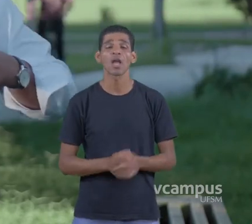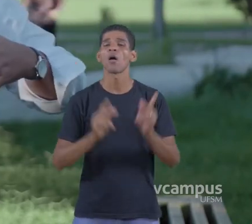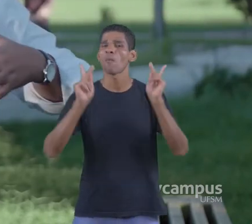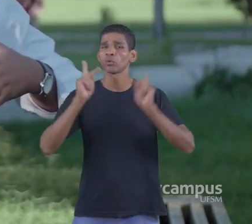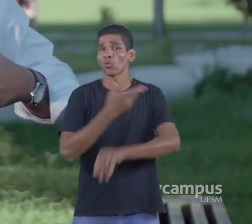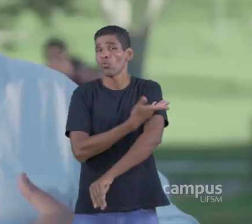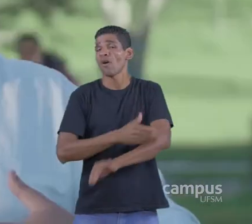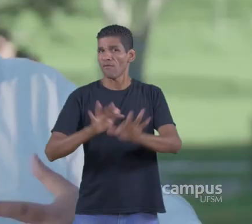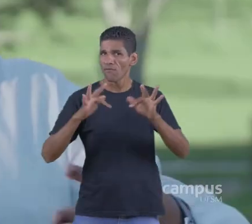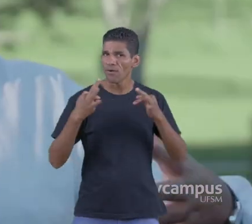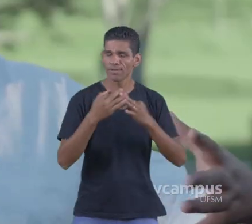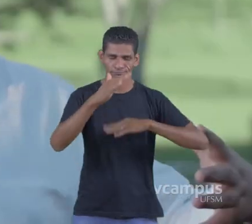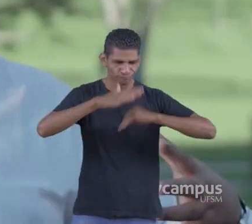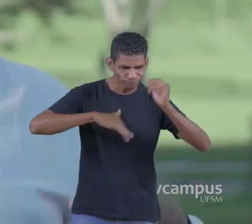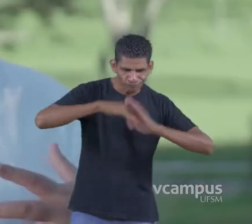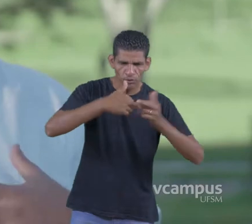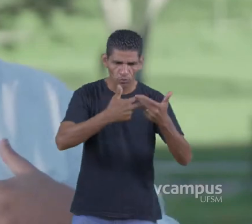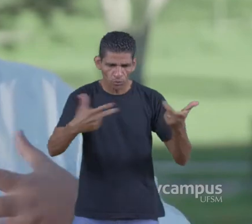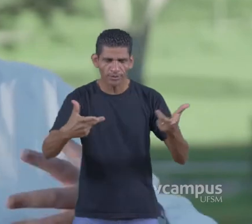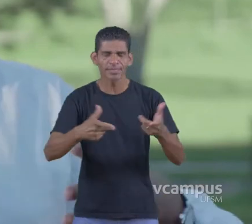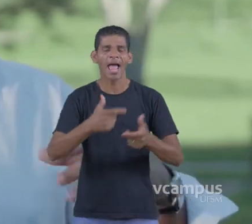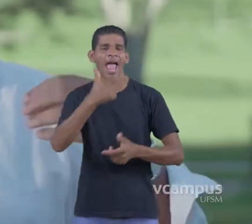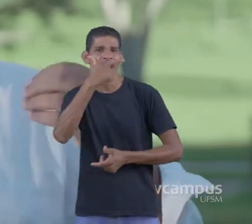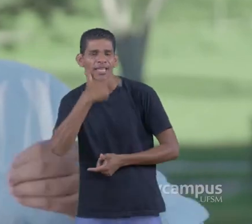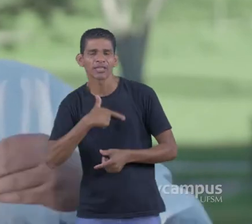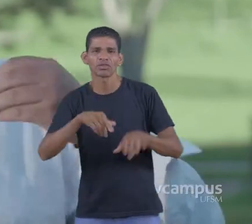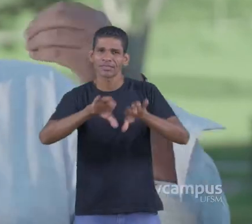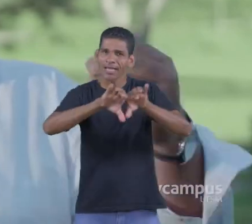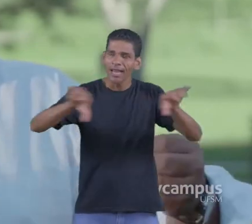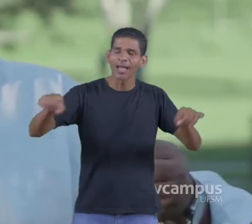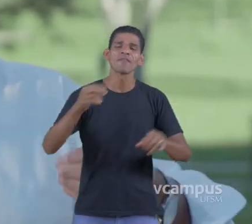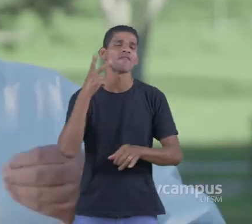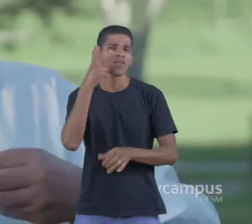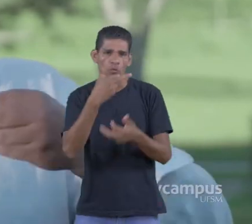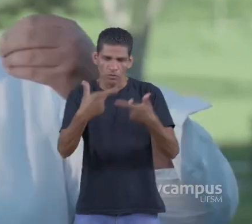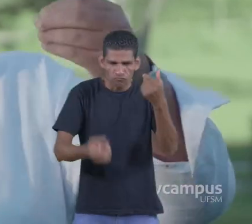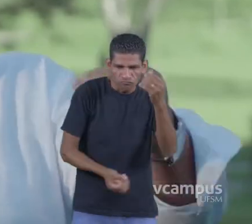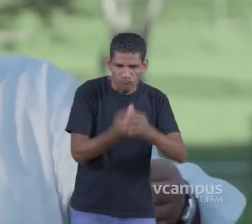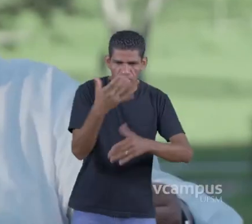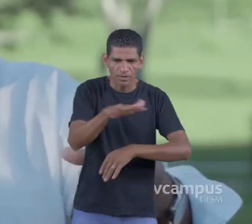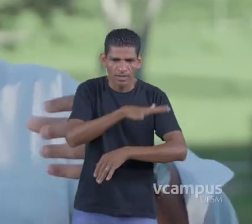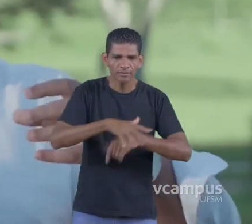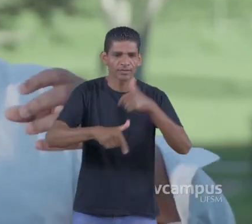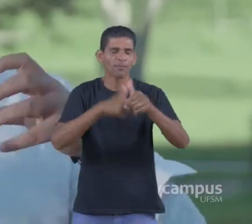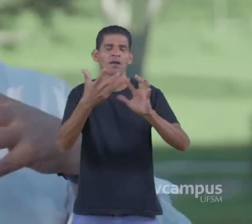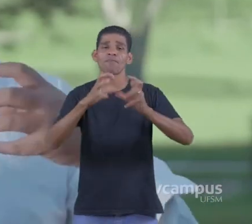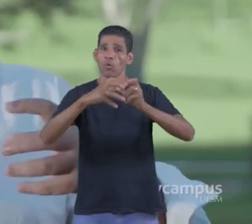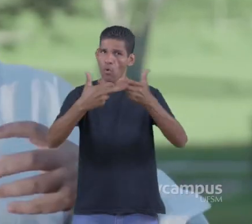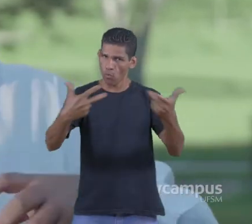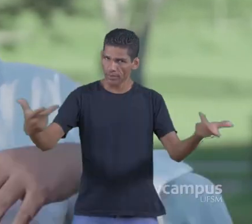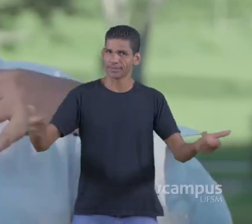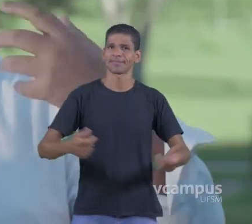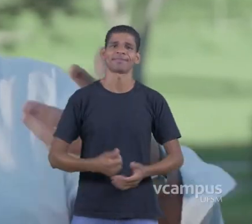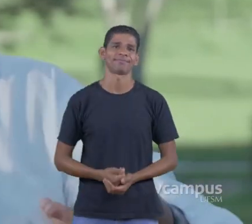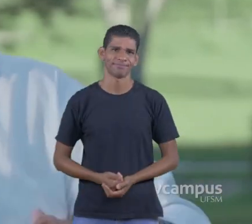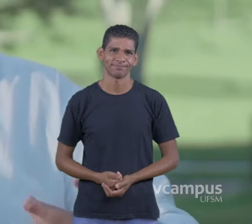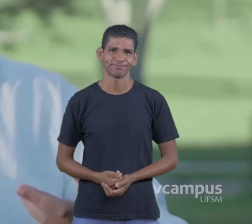profusão de famílias Produzindo queijo, salame, vinho Sempre num aspecto muito artesanal